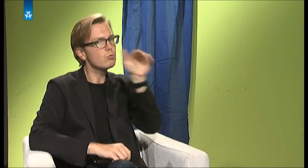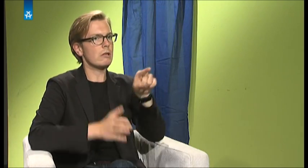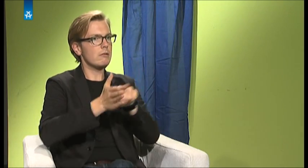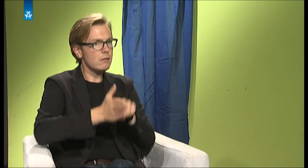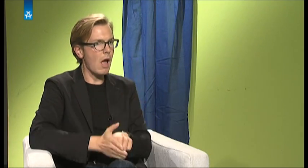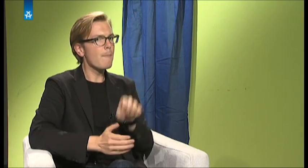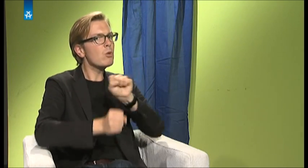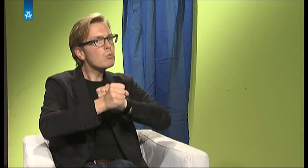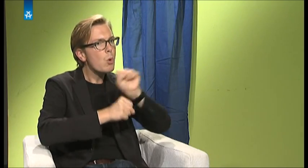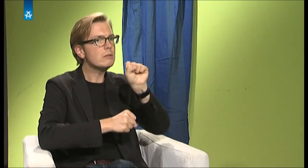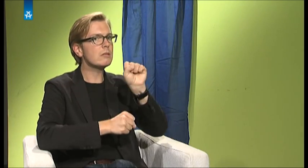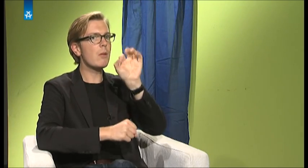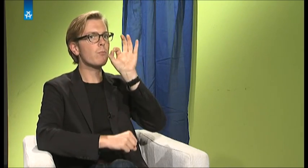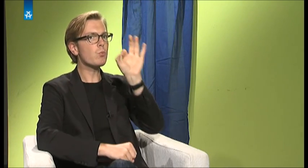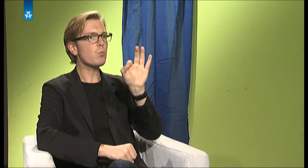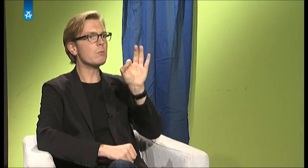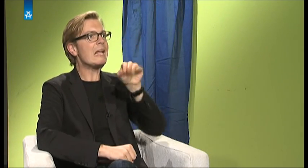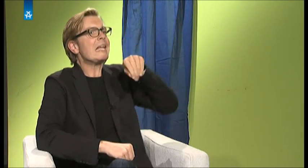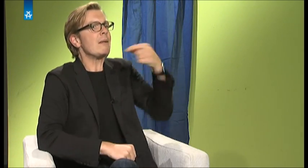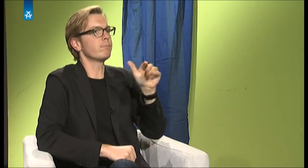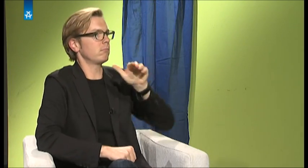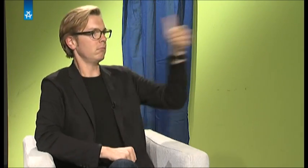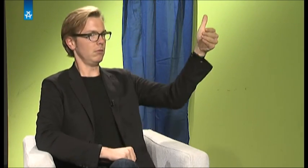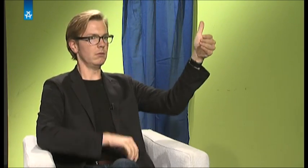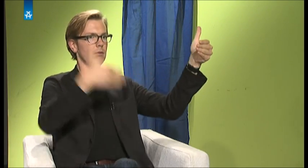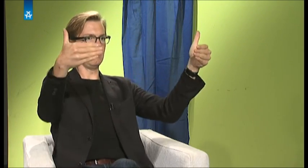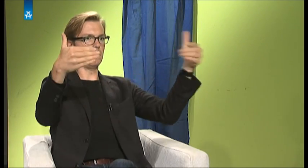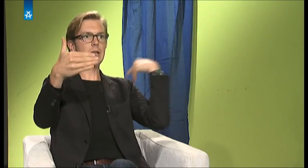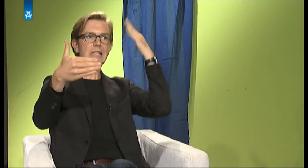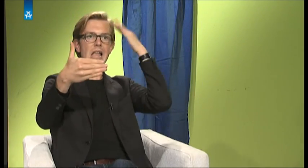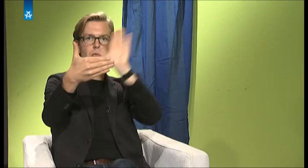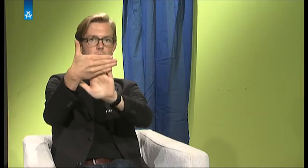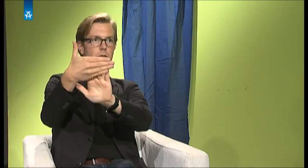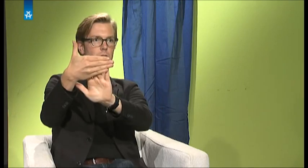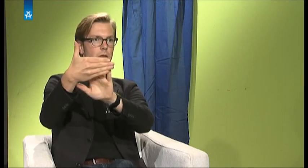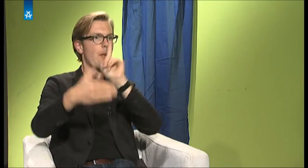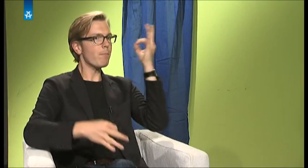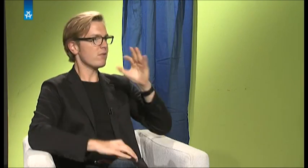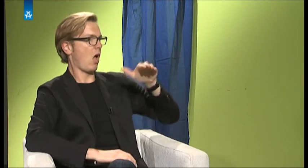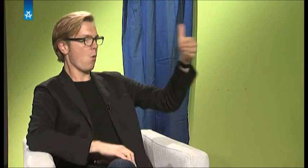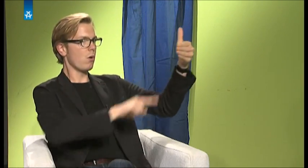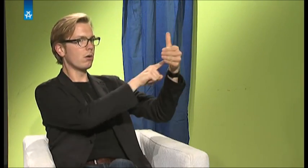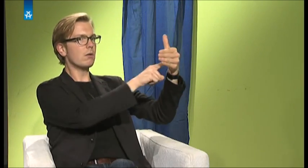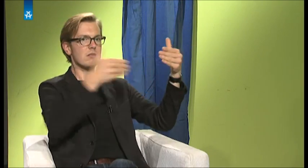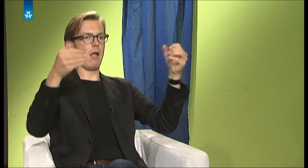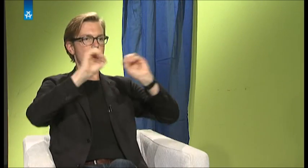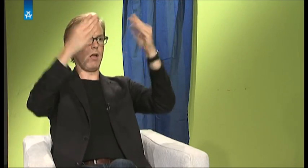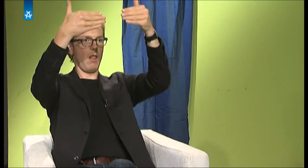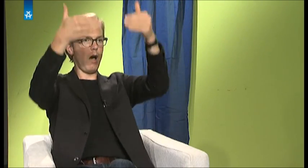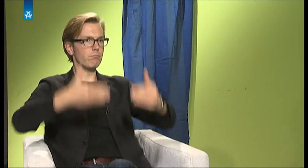Negative ist jetzt nicht so, dass ich denke, Gott, wie schlimm, sondern für mich ist es wichtig, den Vergleich zu haben und den Vergleich zu haben, daraus sich dann auch seine eigenen Schlüsse zu